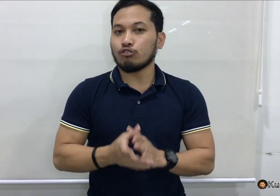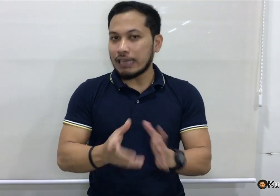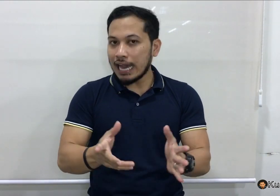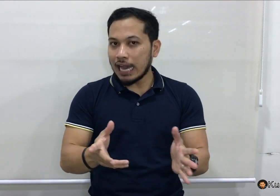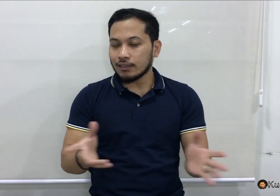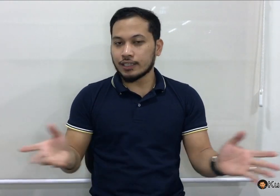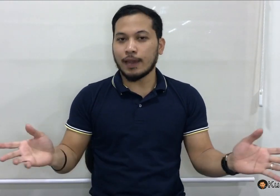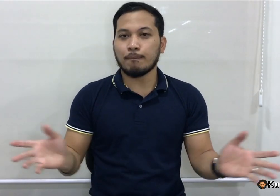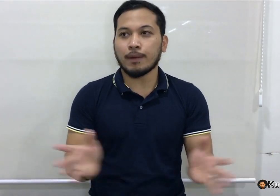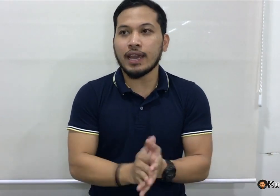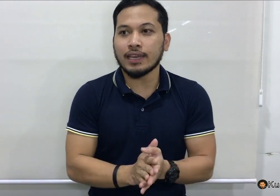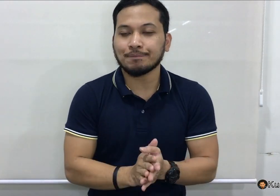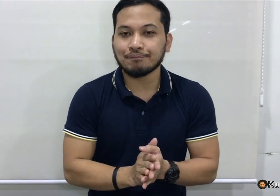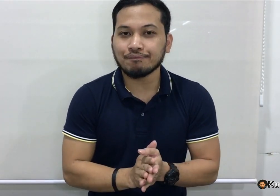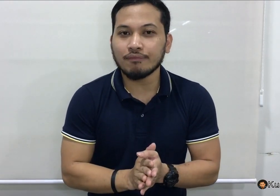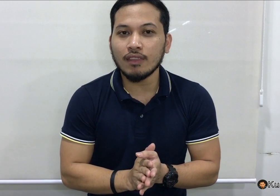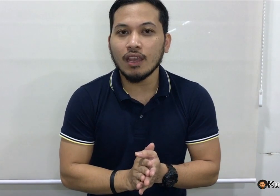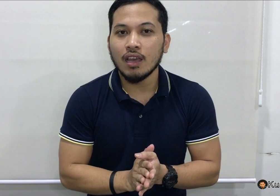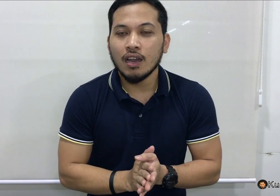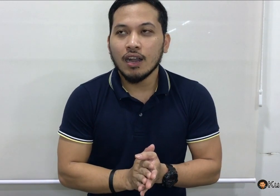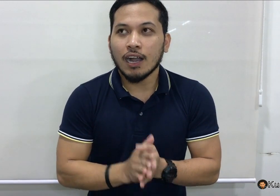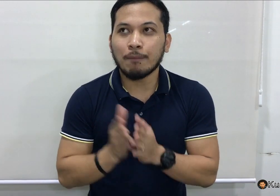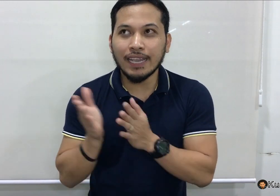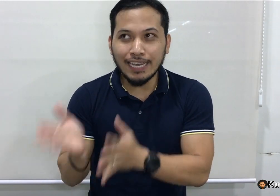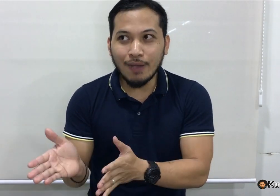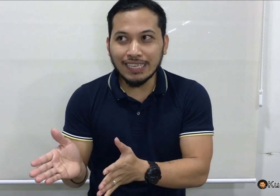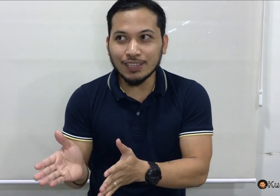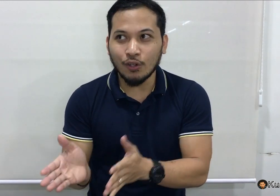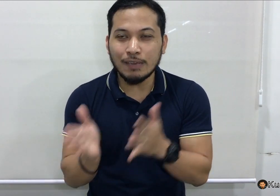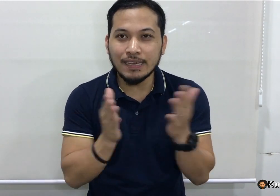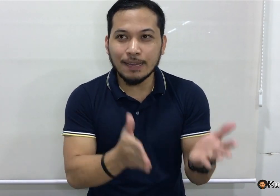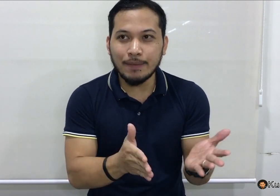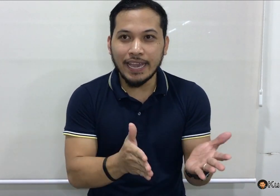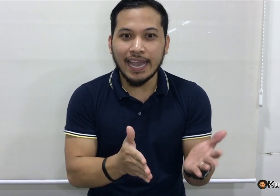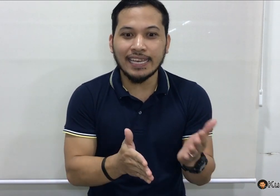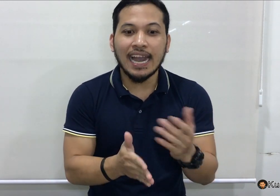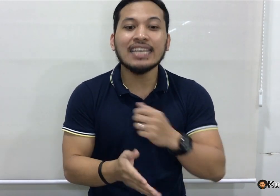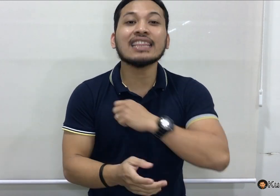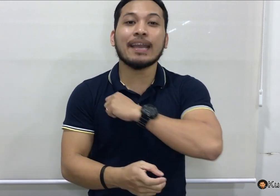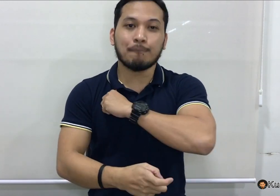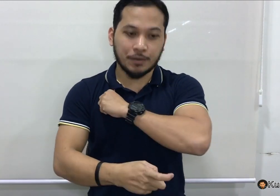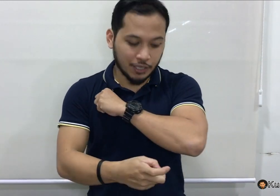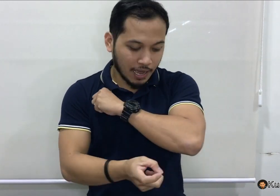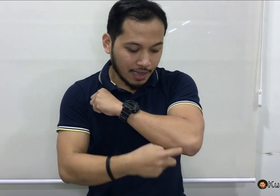eto na, syempre. Kapag ginawa niya to, ibig sabihin, na-tempt siya.